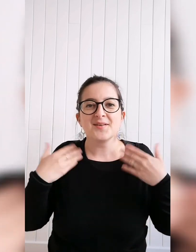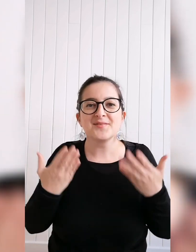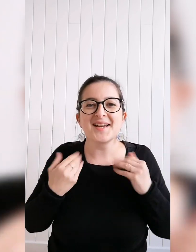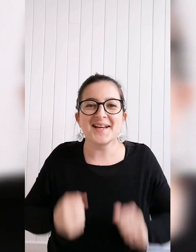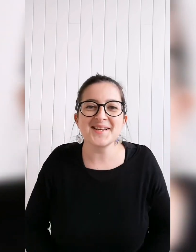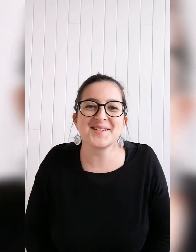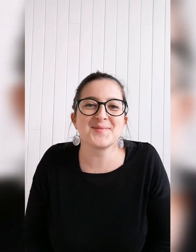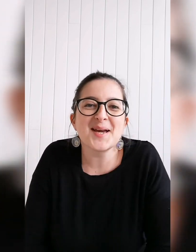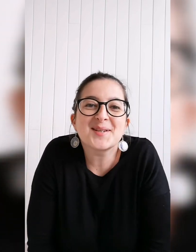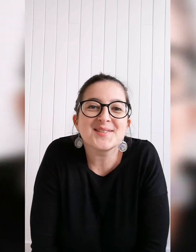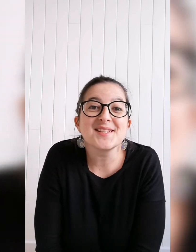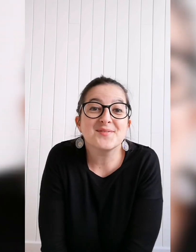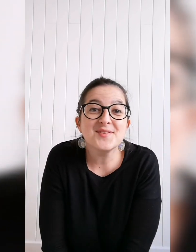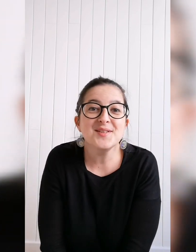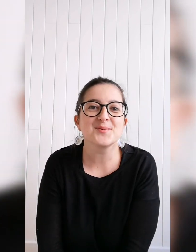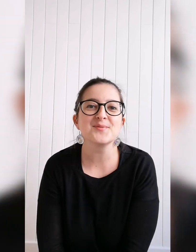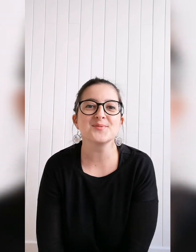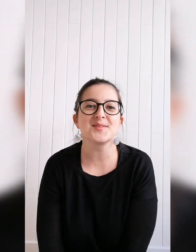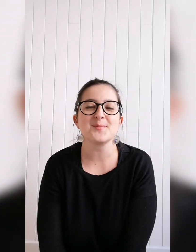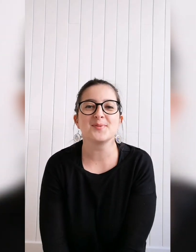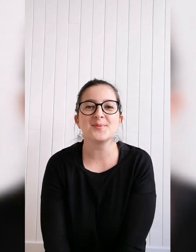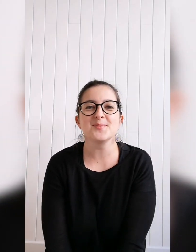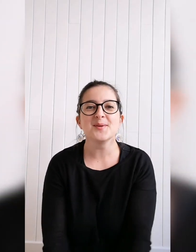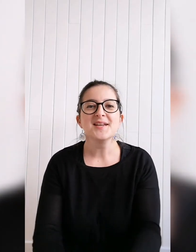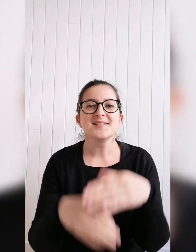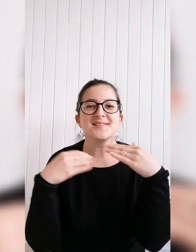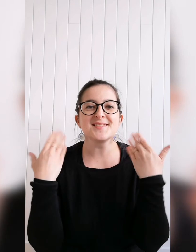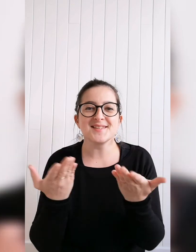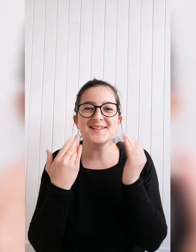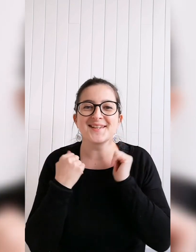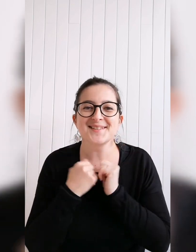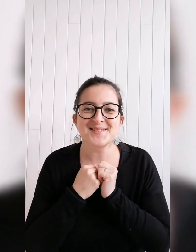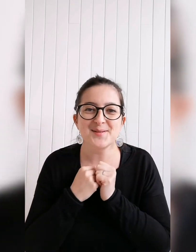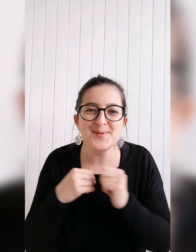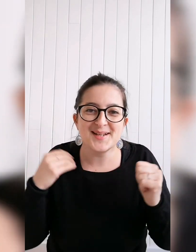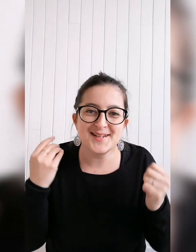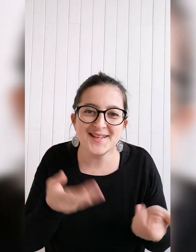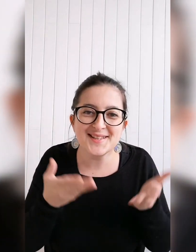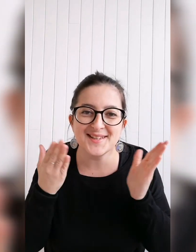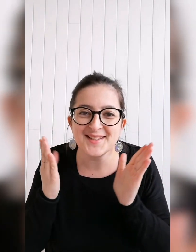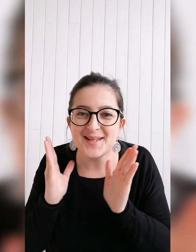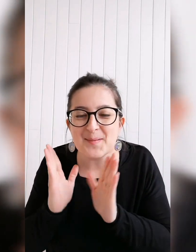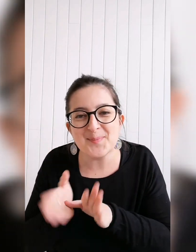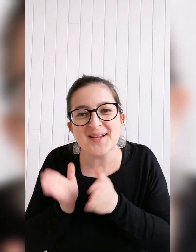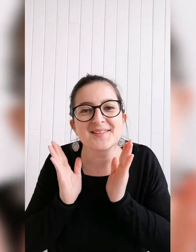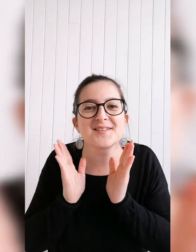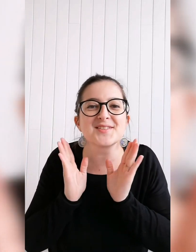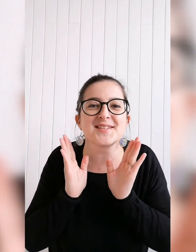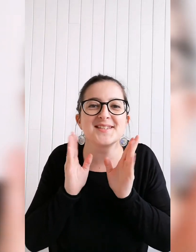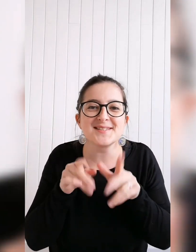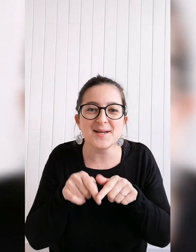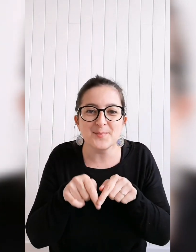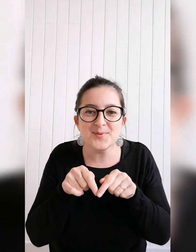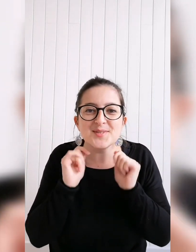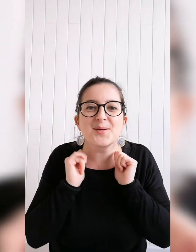Voilà. J'espère que cette vidéo vous a plu. Si c'est le cas n'hésitez pas à la liker, la partager, laisser un petit